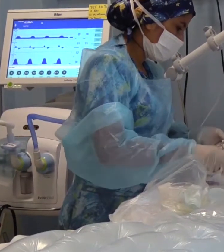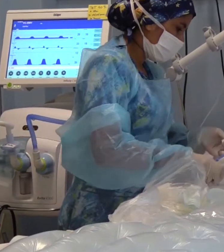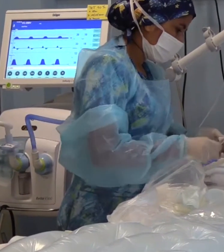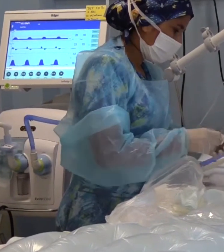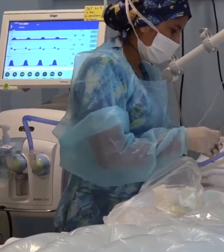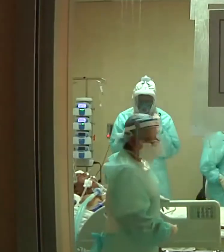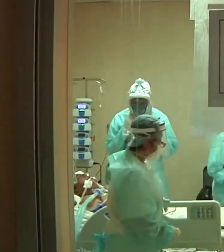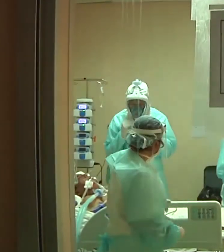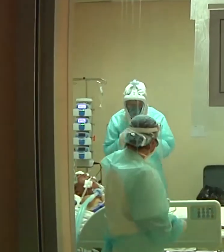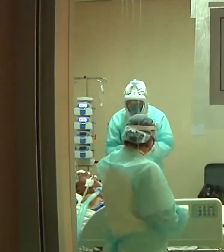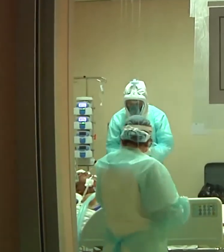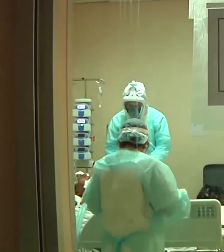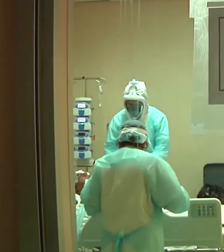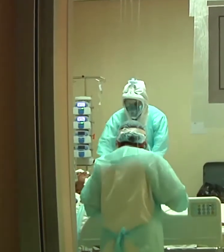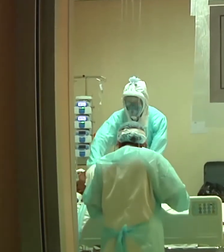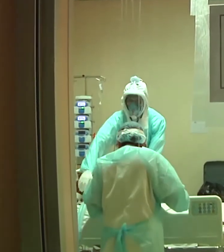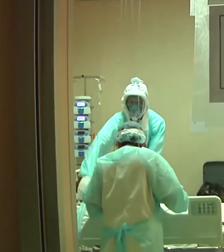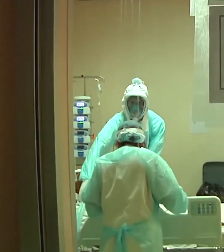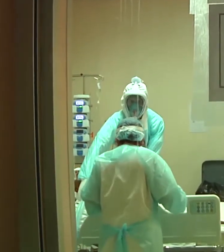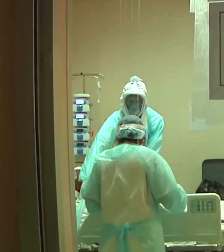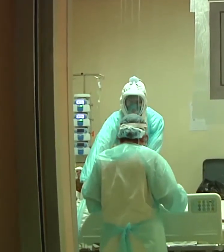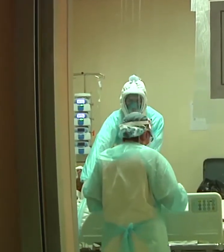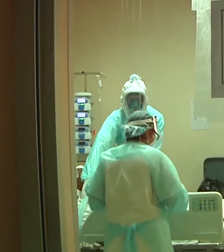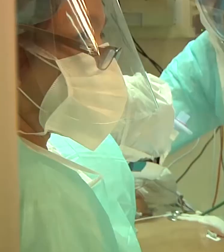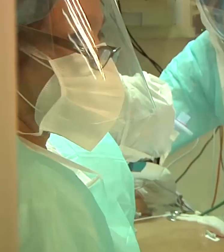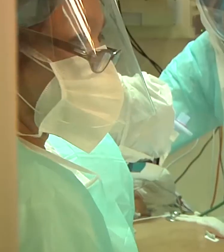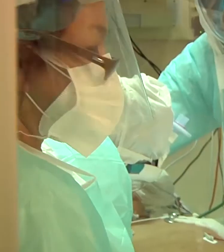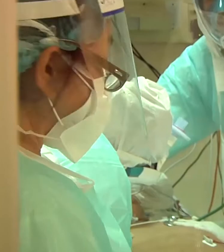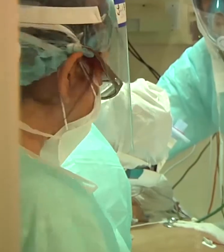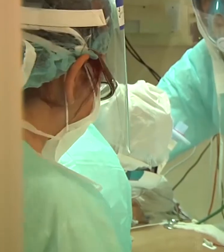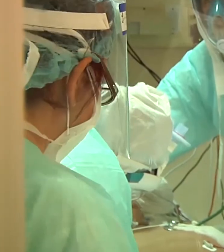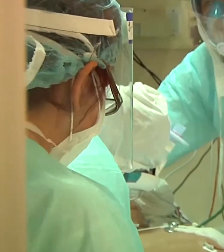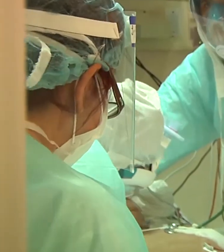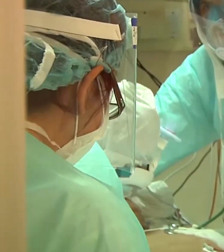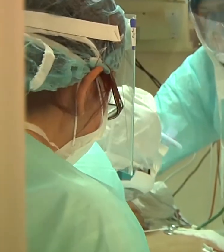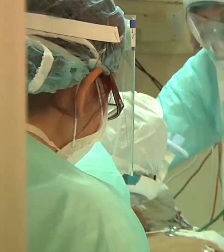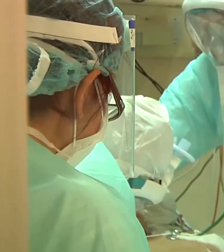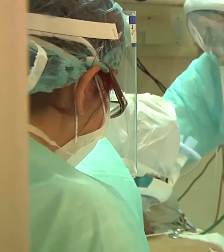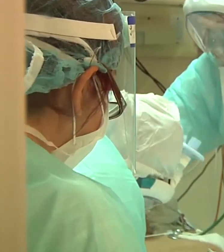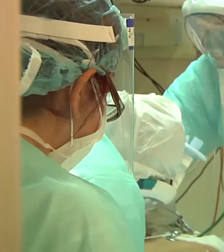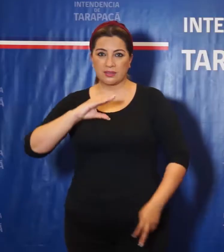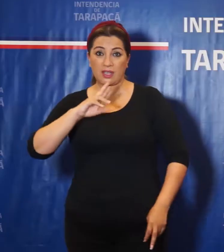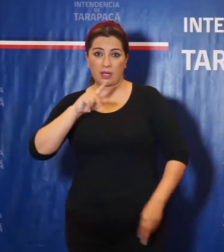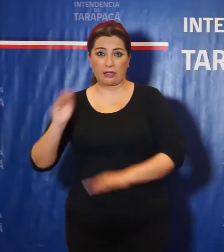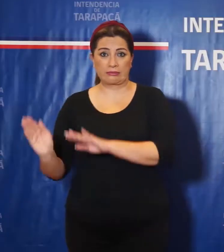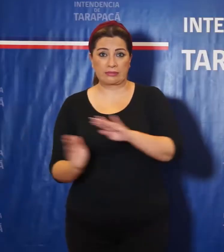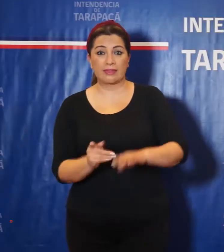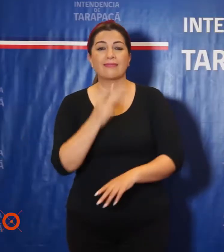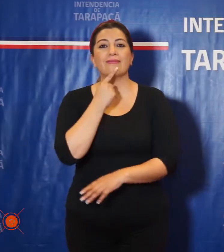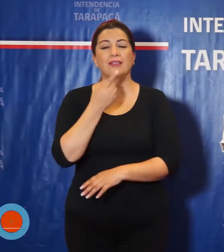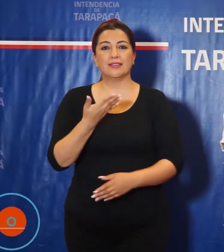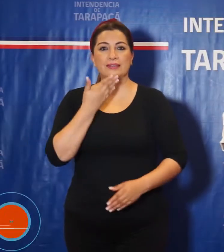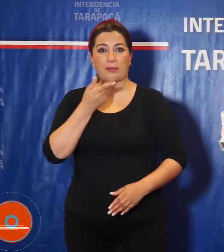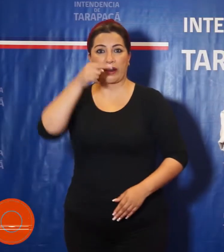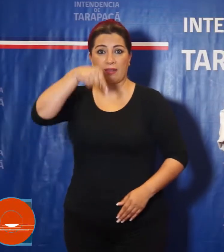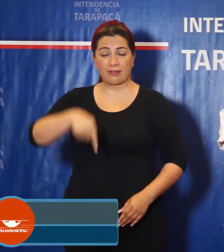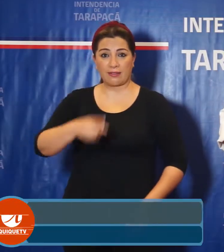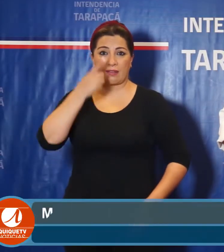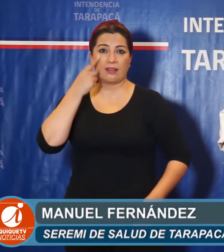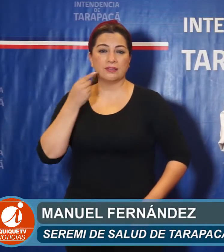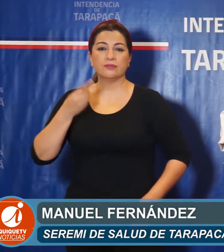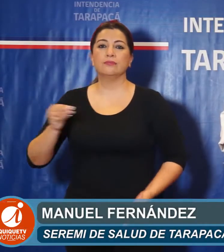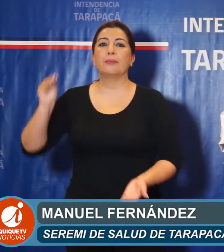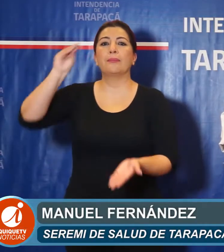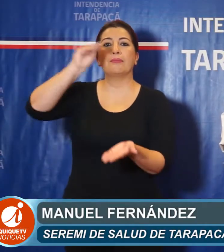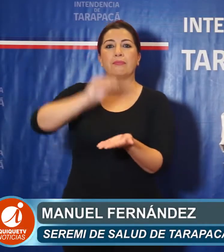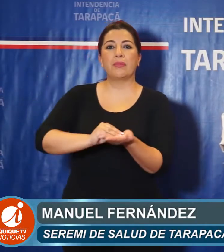camas críticas están ocupadas con pacientes COVID-19 en el Hospital Regional. Señalar además que en la presente jornada tenemos que